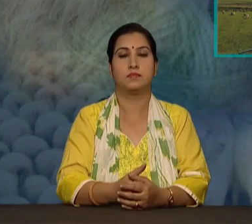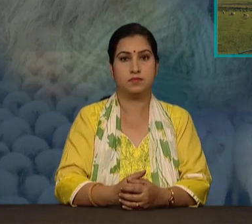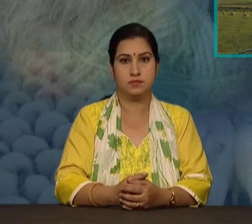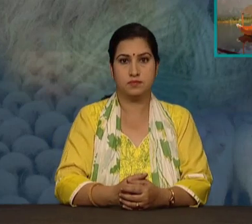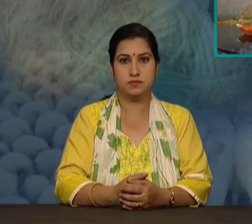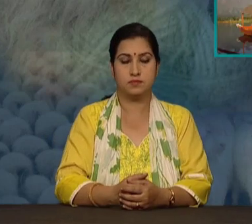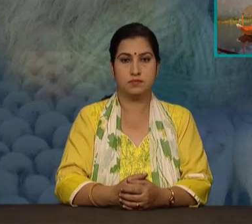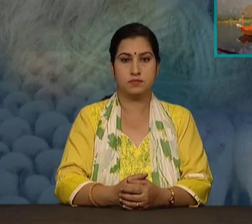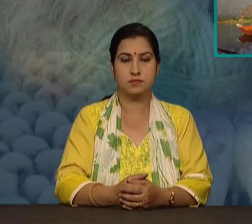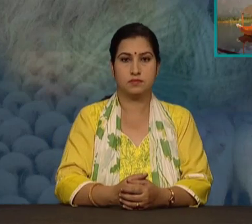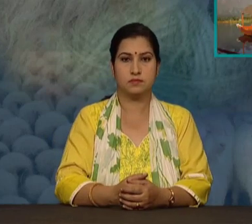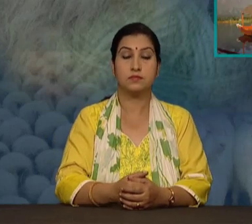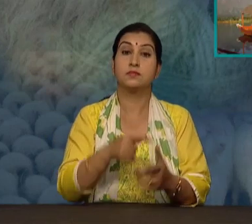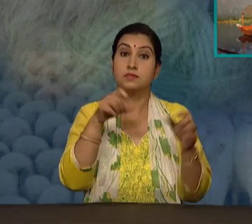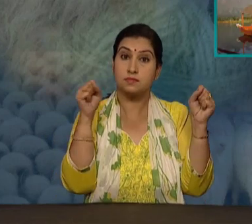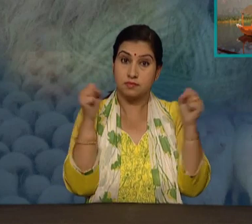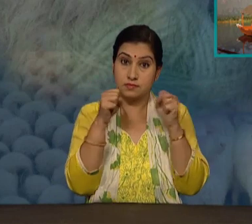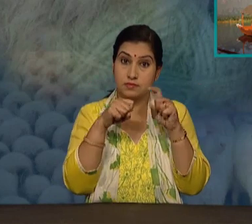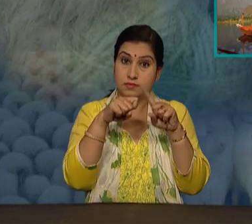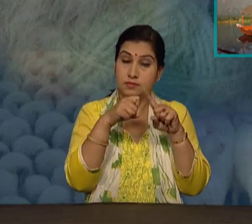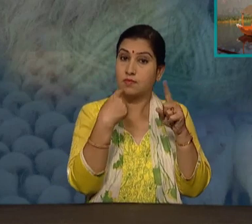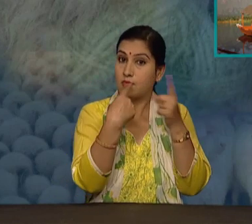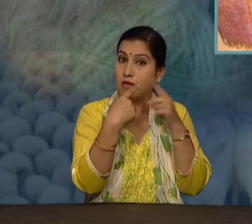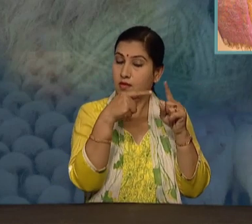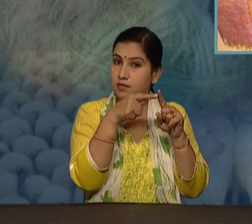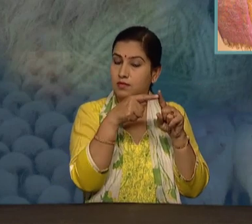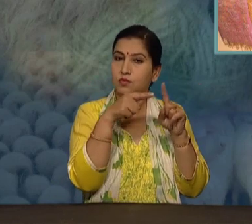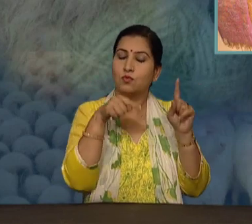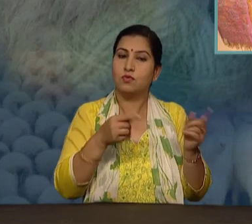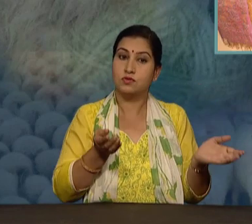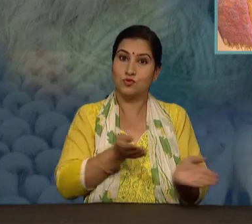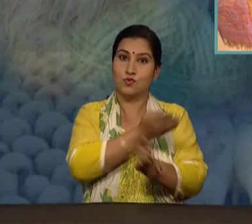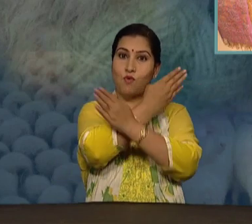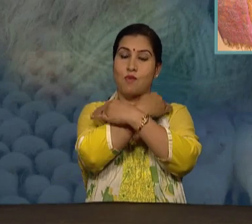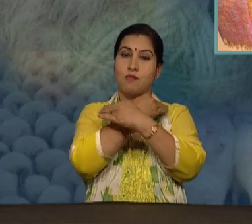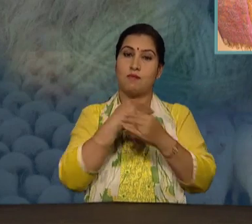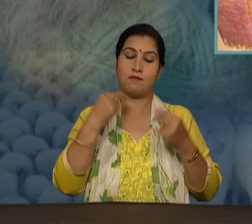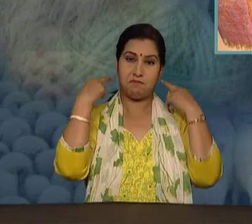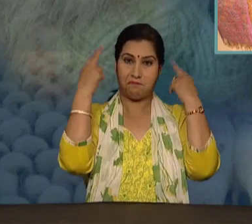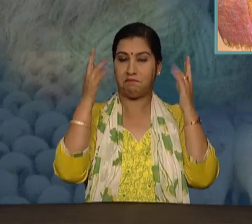जब कश्मीर की बात चले तो पश्मीना शॉल तो जरूर याद आता है